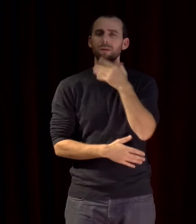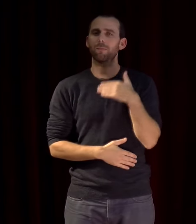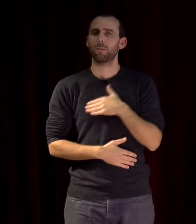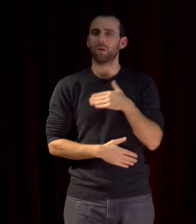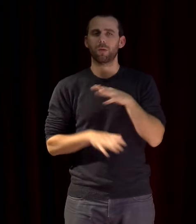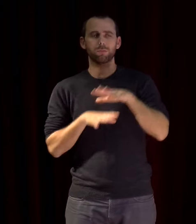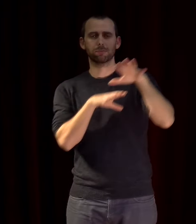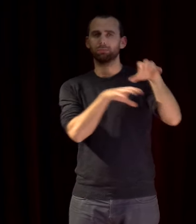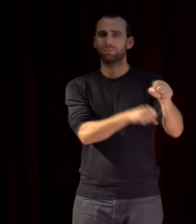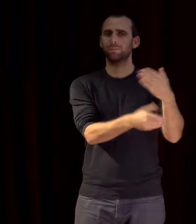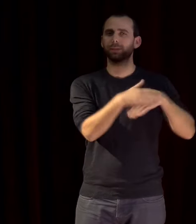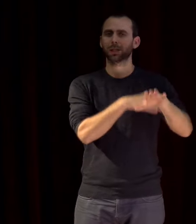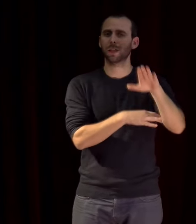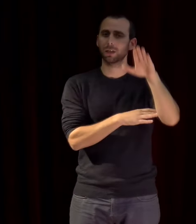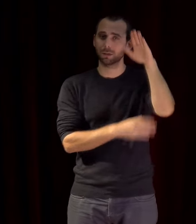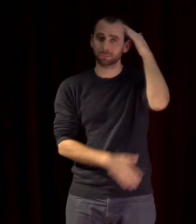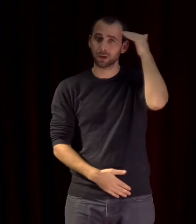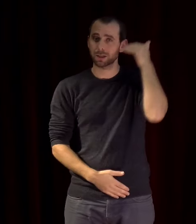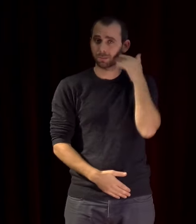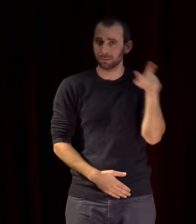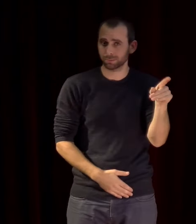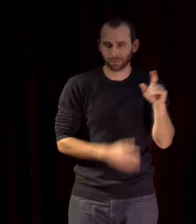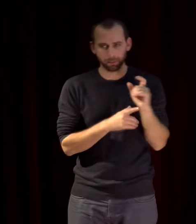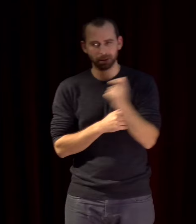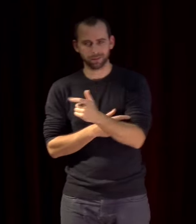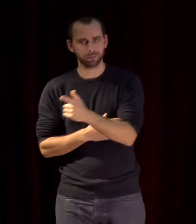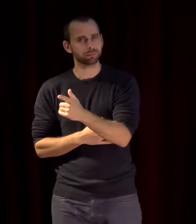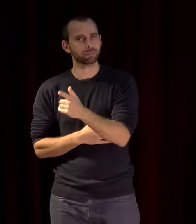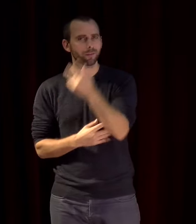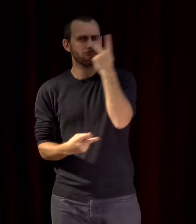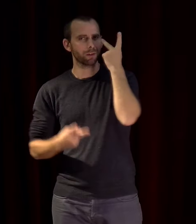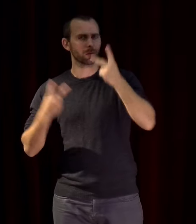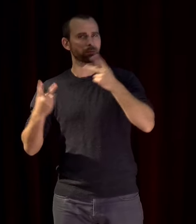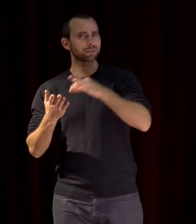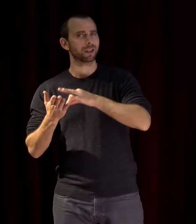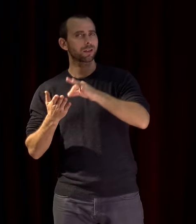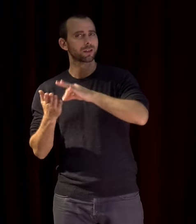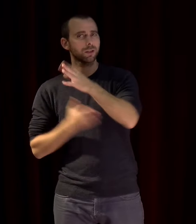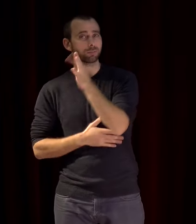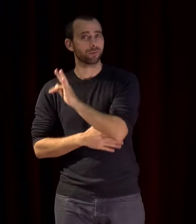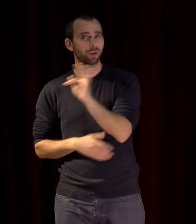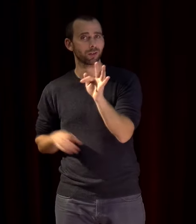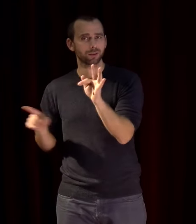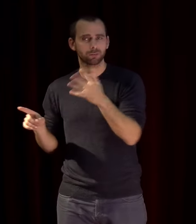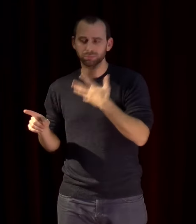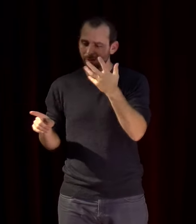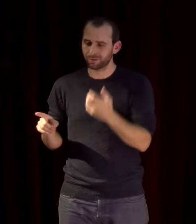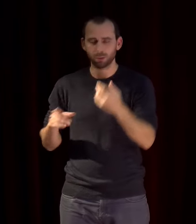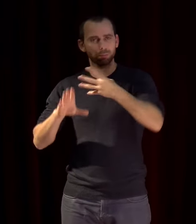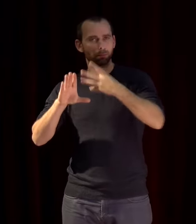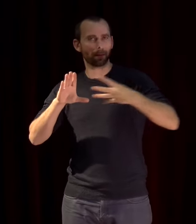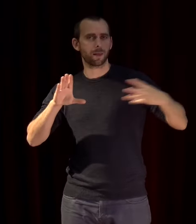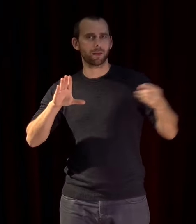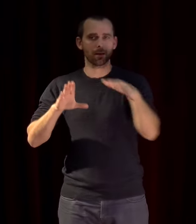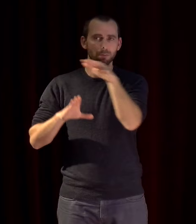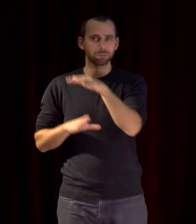et ensuite la vision stratégique française qui entendait exporter en Méditerranée la civilisation